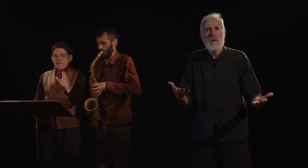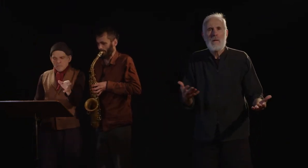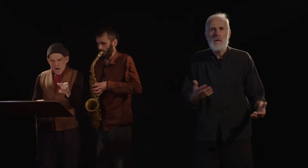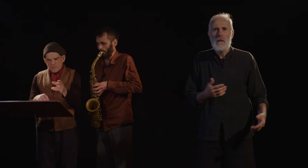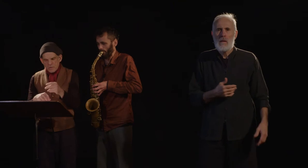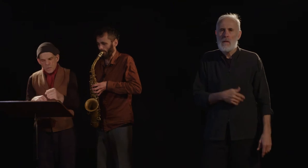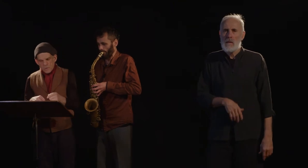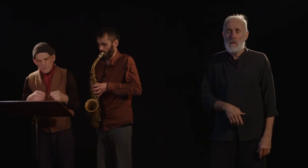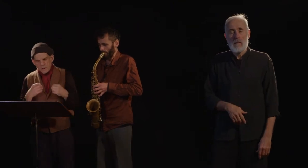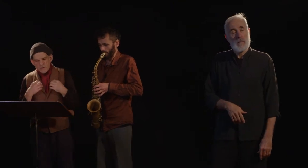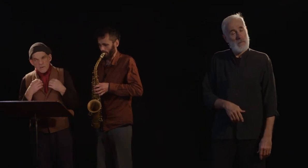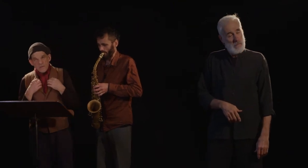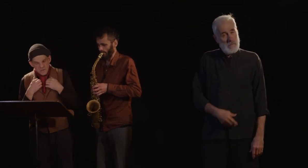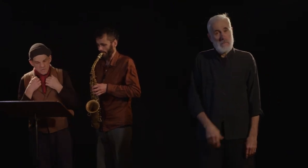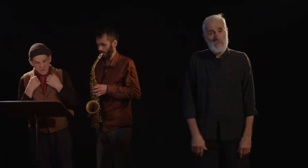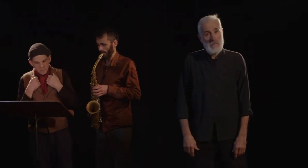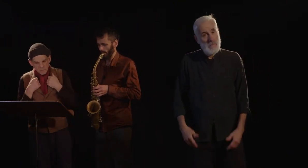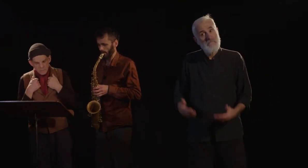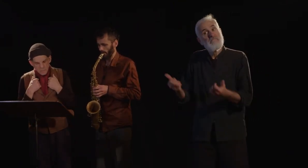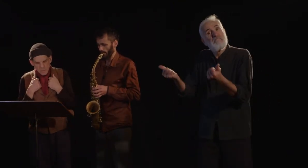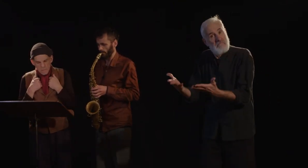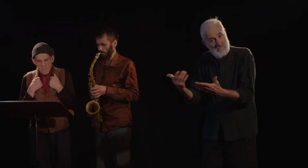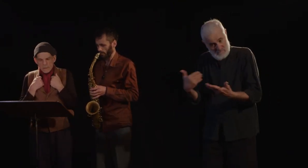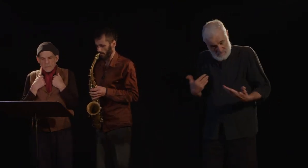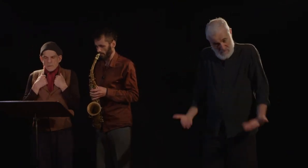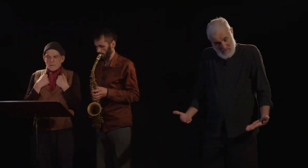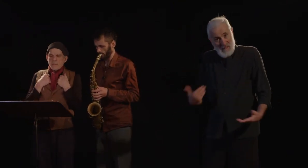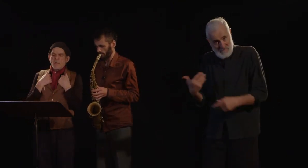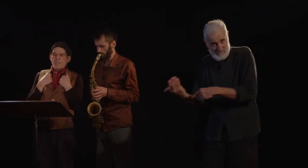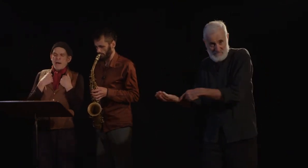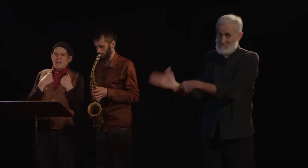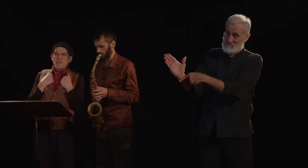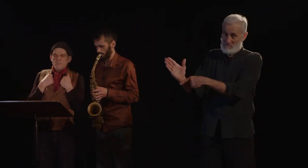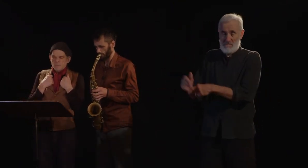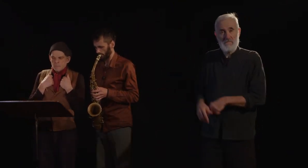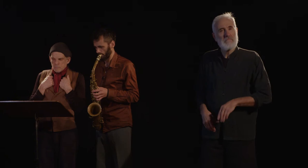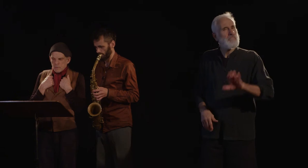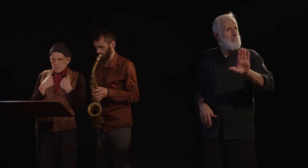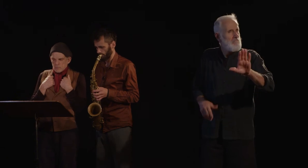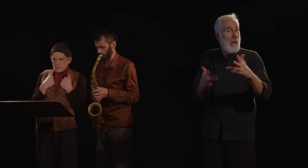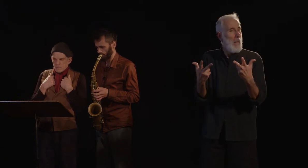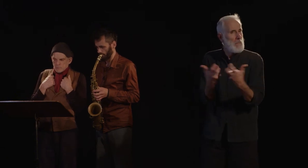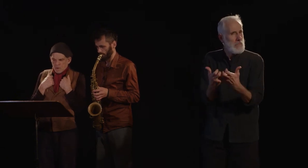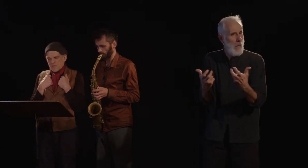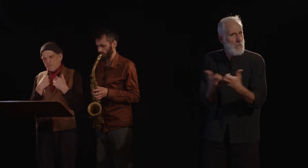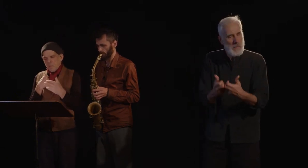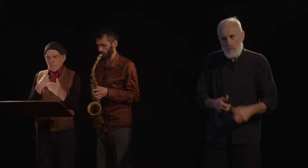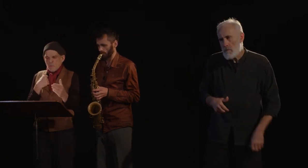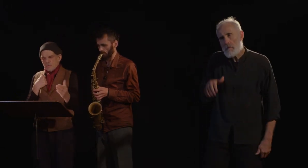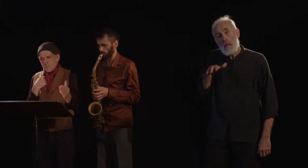Voici donc ces faits. Il y a dans Paris, dans ces faubourgs de